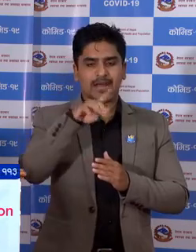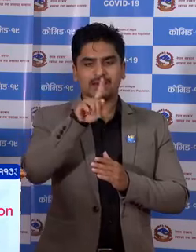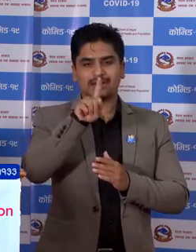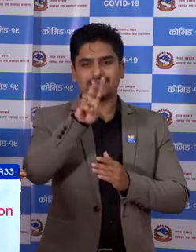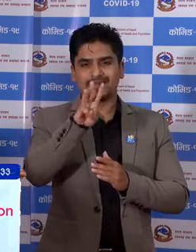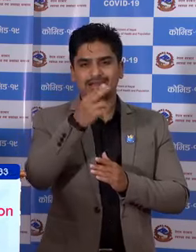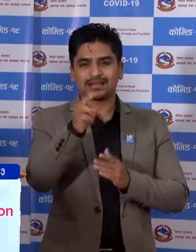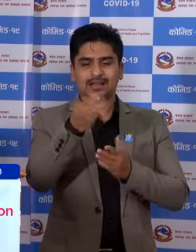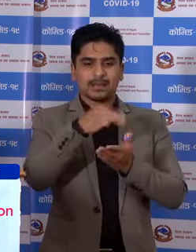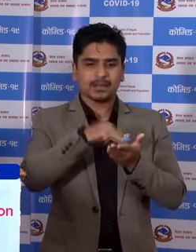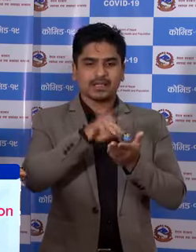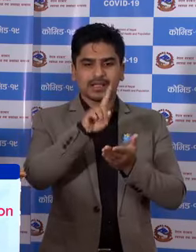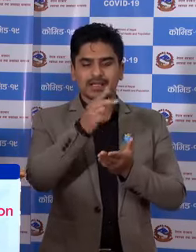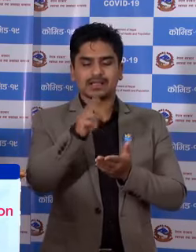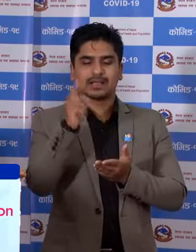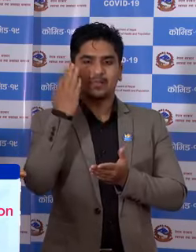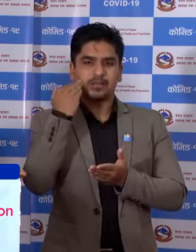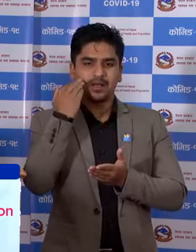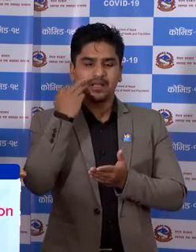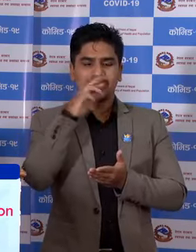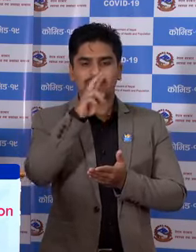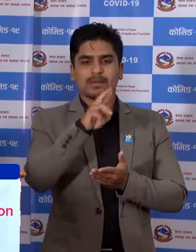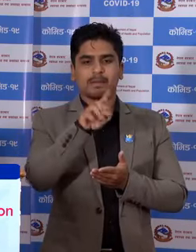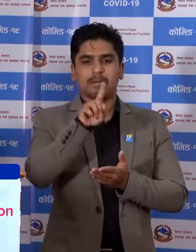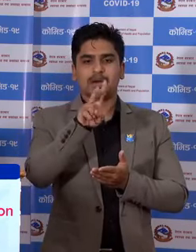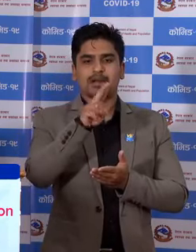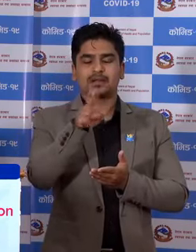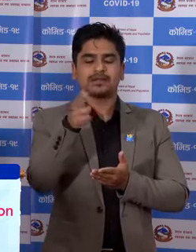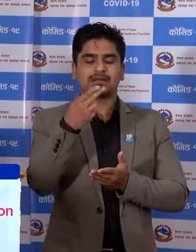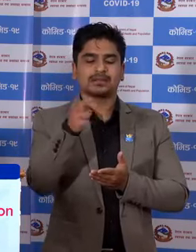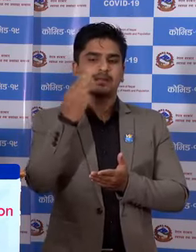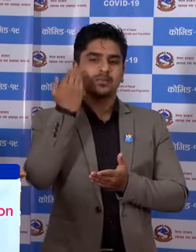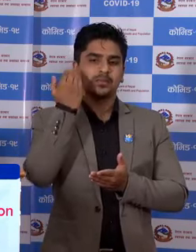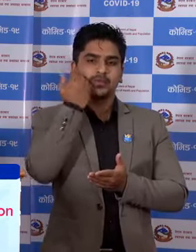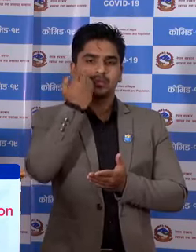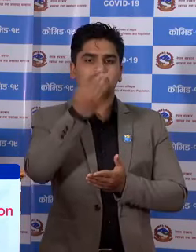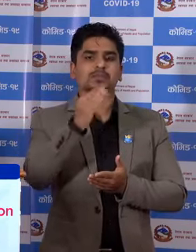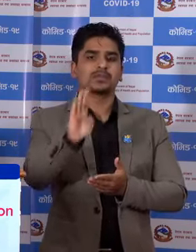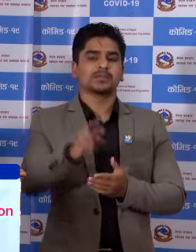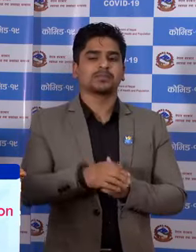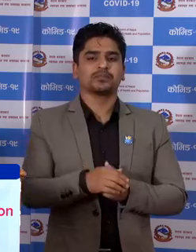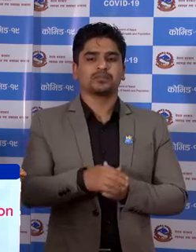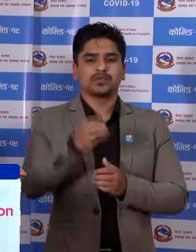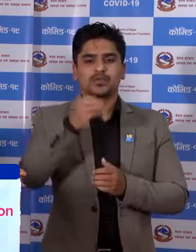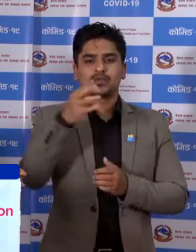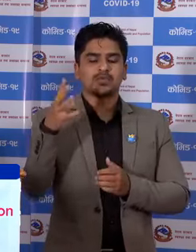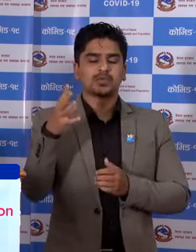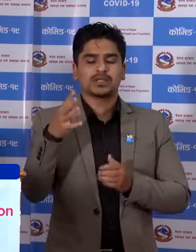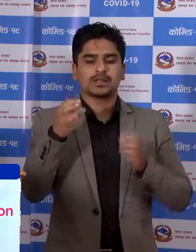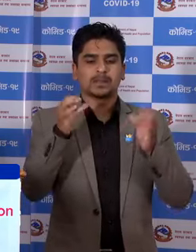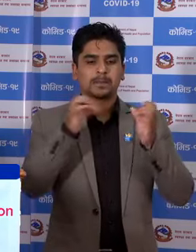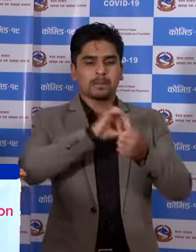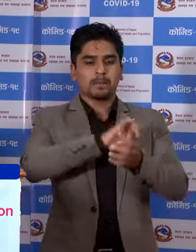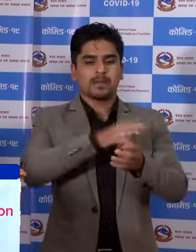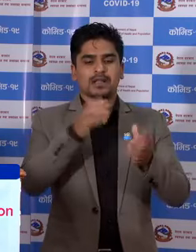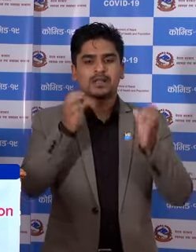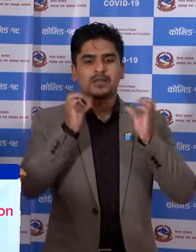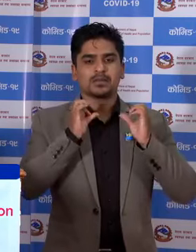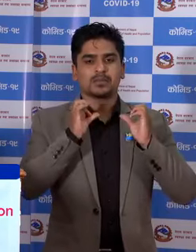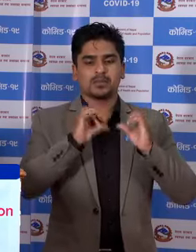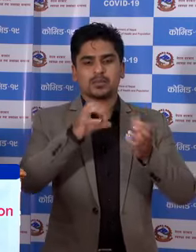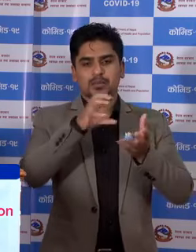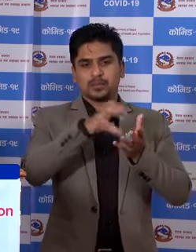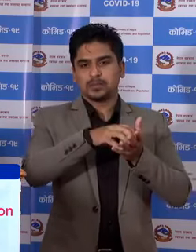जना मद्दे 1 जना महिला रपार जना पूरुष उनुँचा शुर्खेत प्रादेशिक अस्पताल परियोक्साला